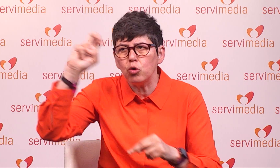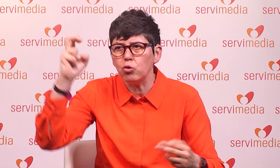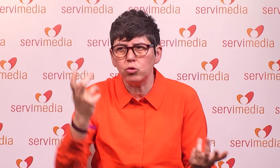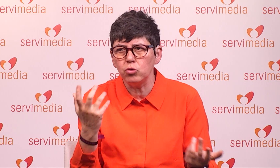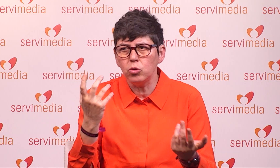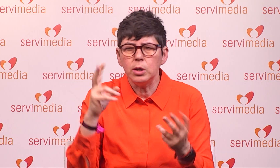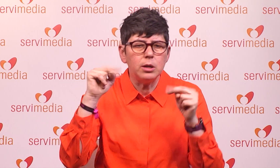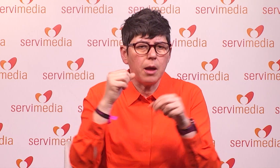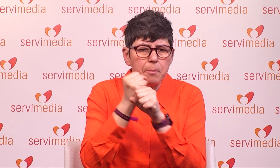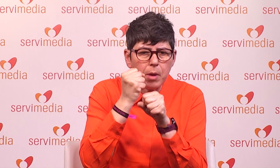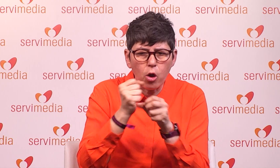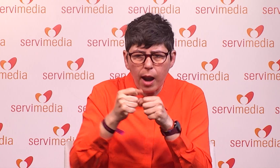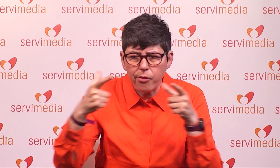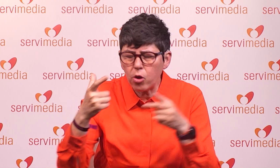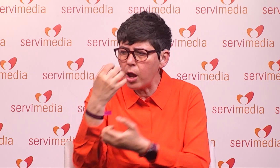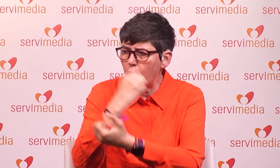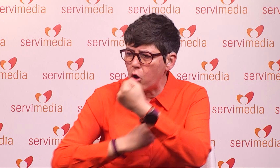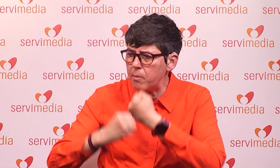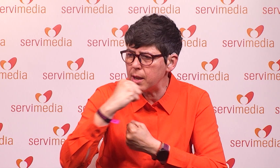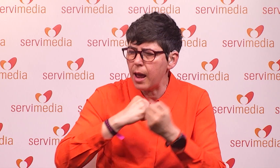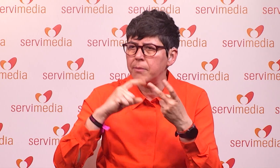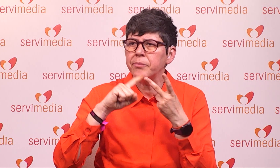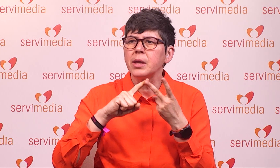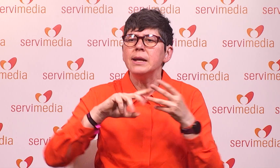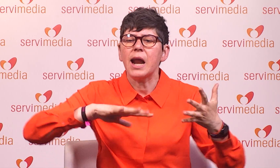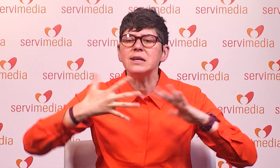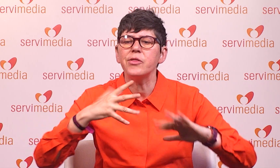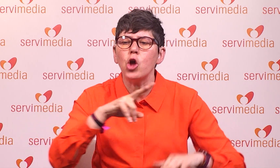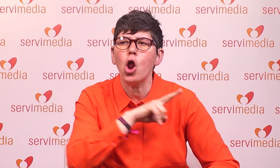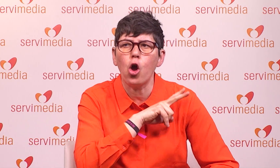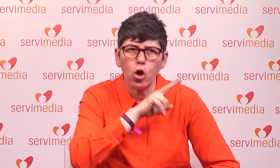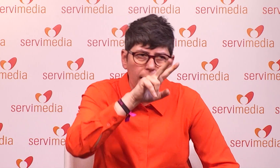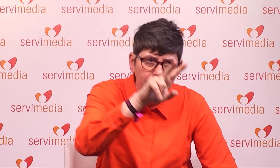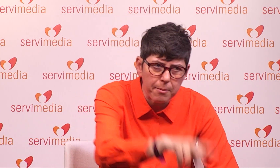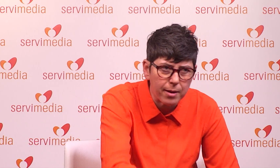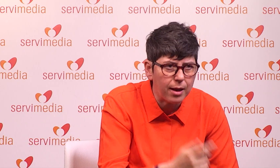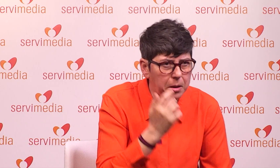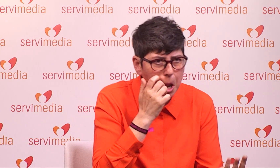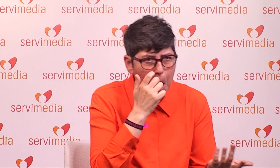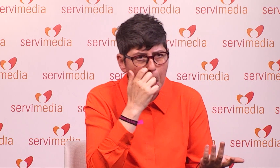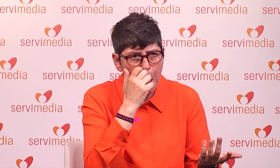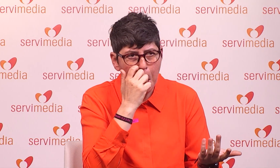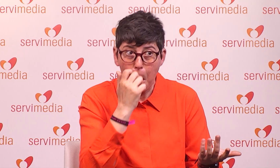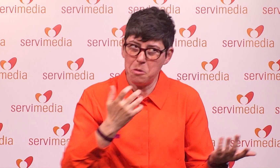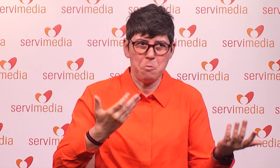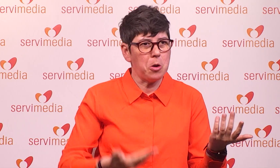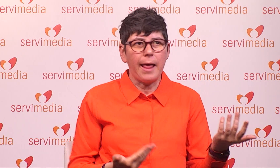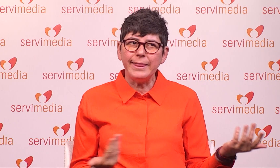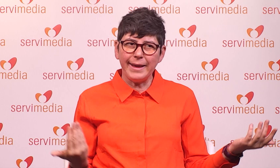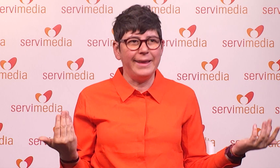también aportamos y podemos aportar en otros ámbitos, por ejemplo, en la economía, en la transición ecológica también, claro que